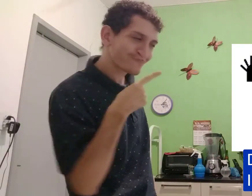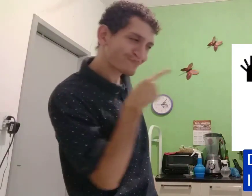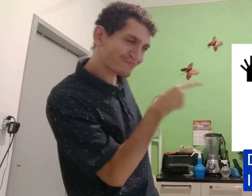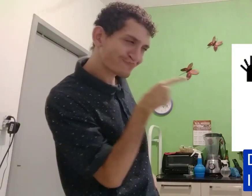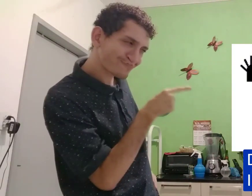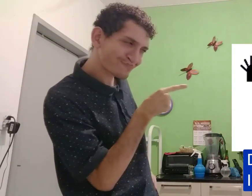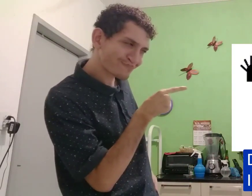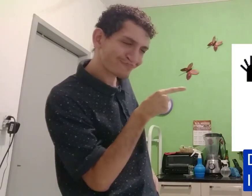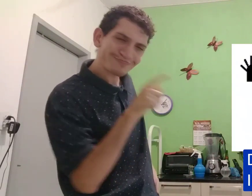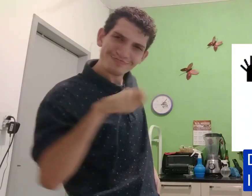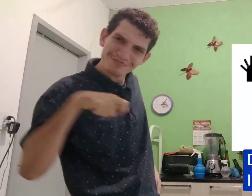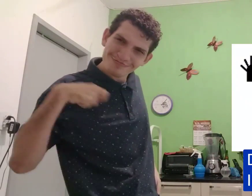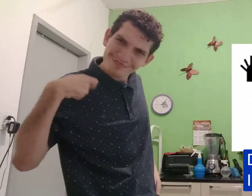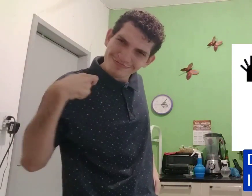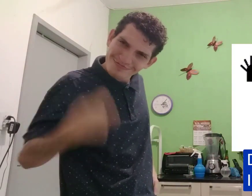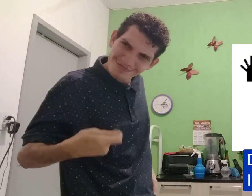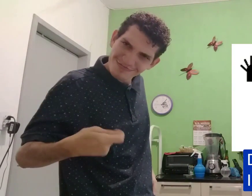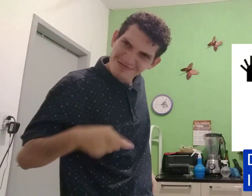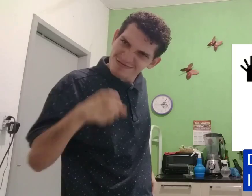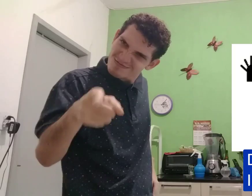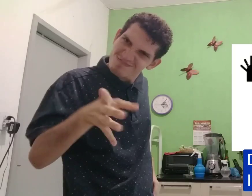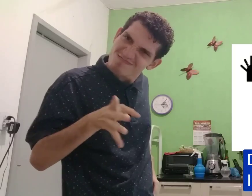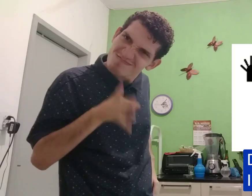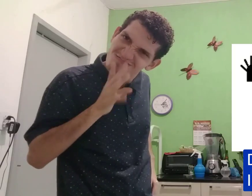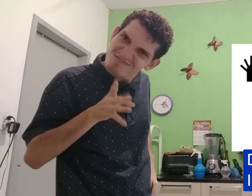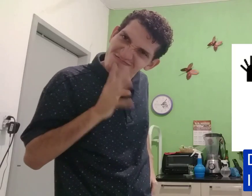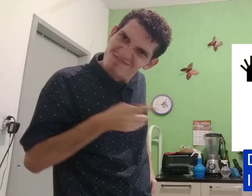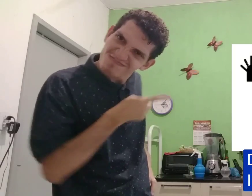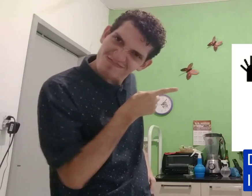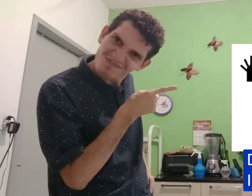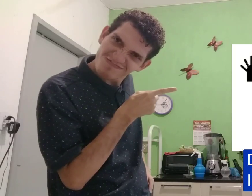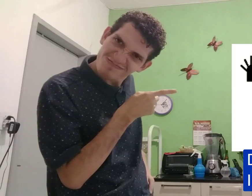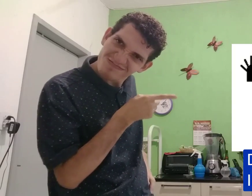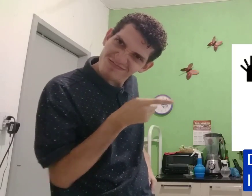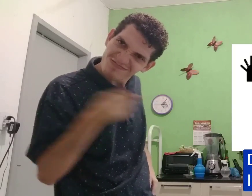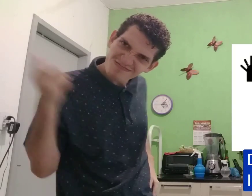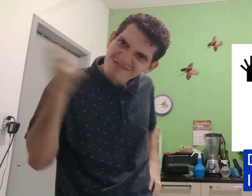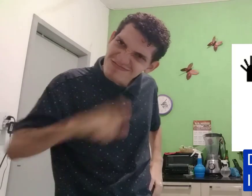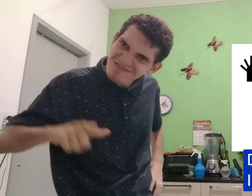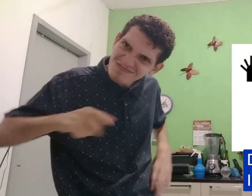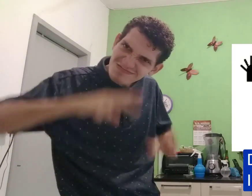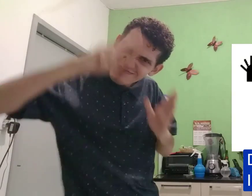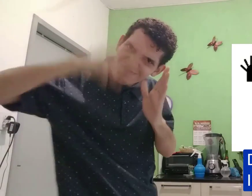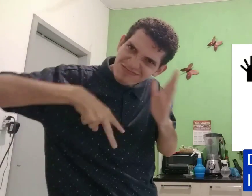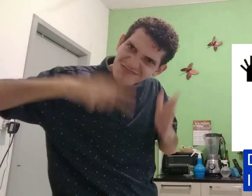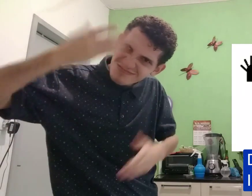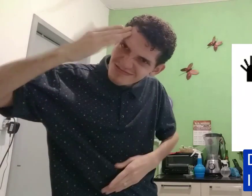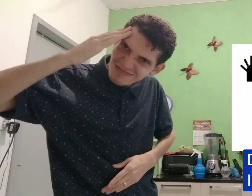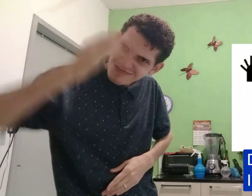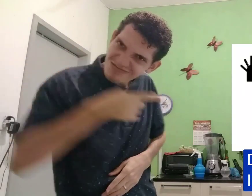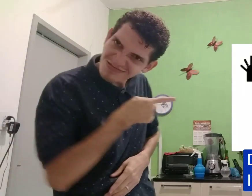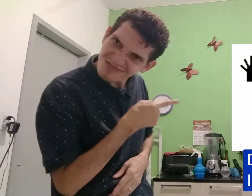Olha, olha, aqui ao lado, isso é sinal, você conhecer, você consegue ler